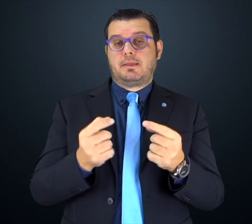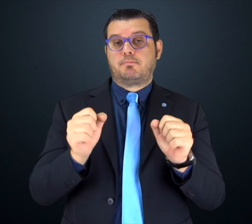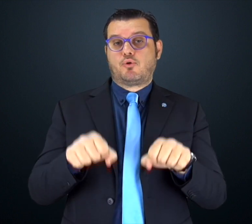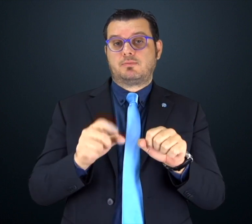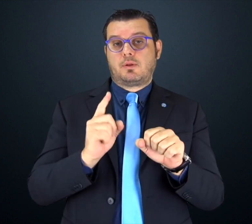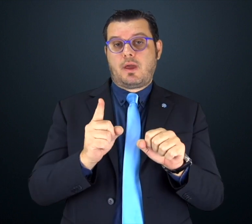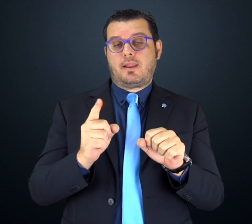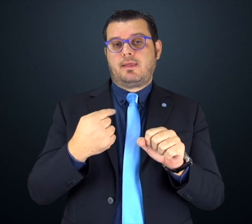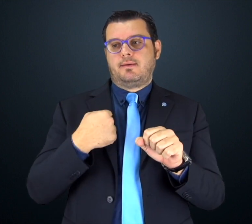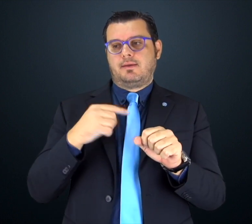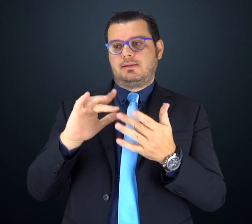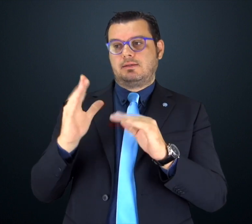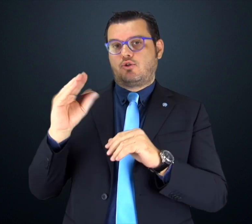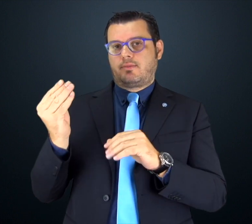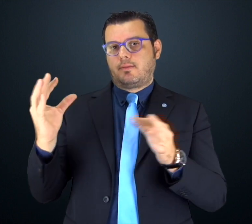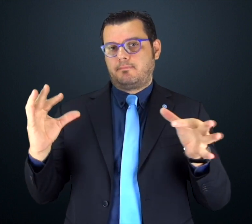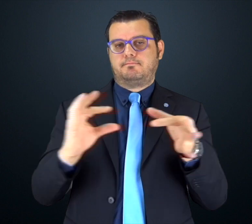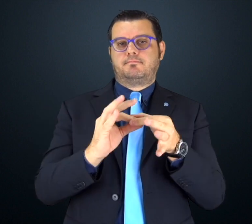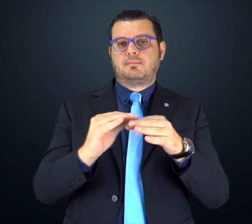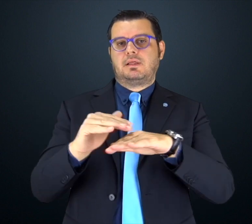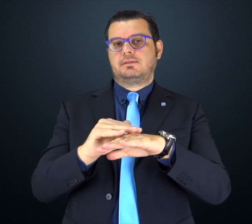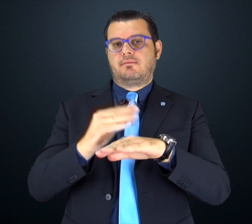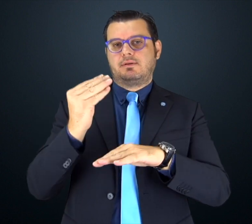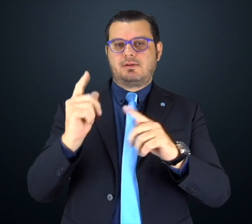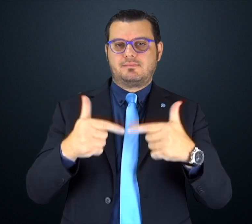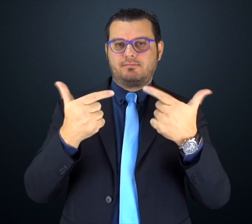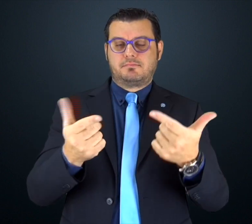112 sordi per le emergenze e il comunica ENS